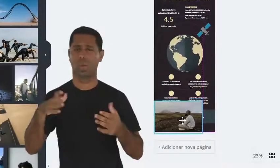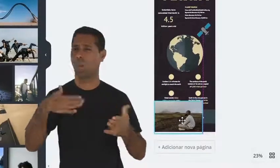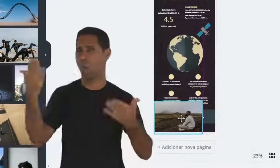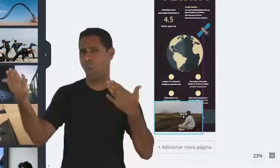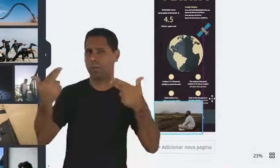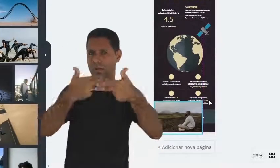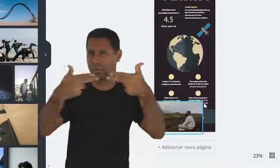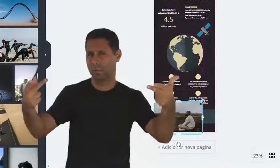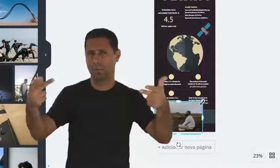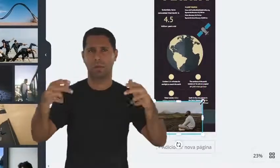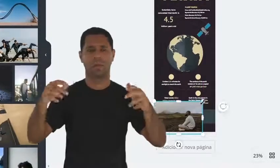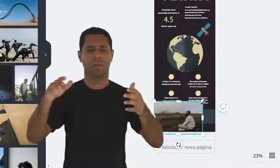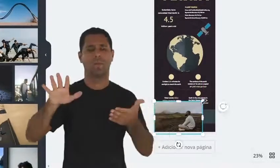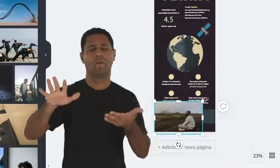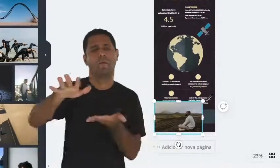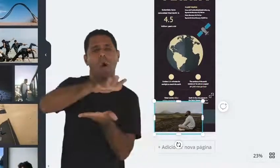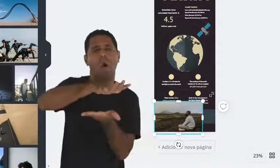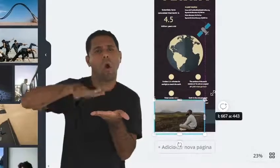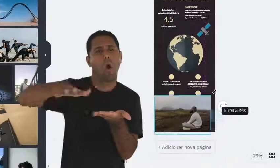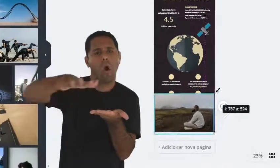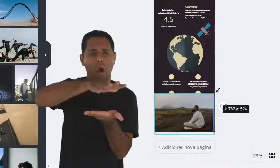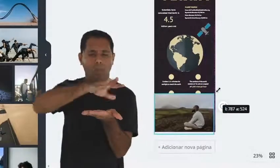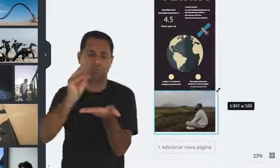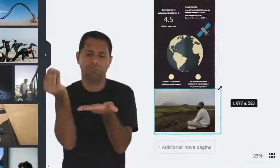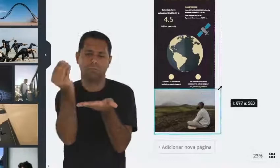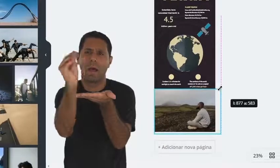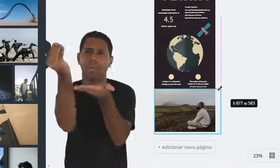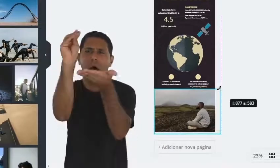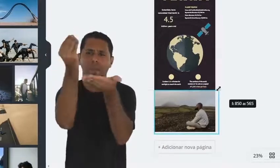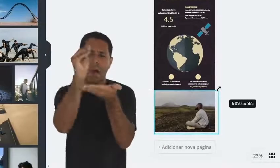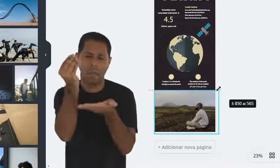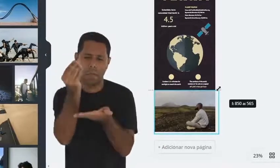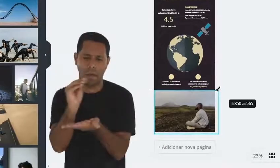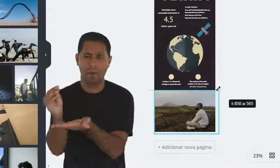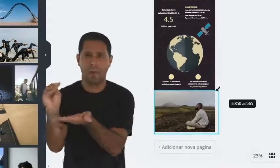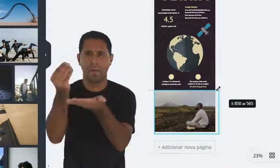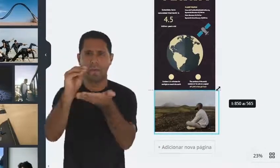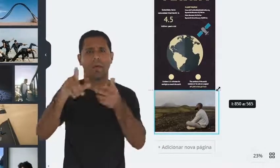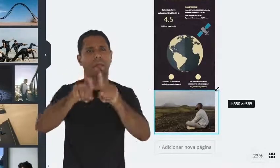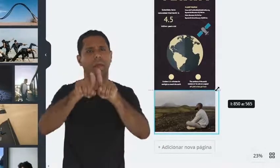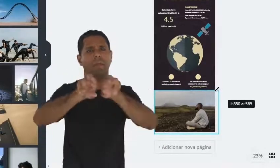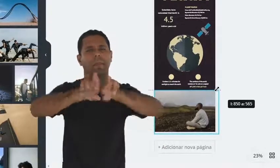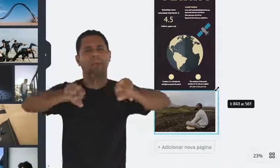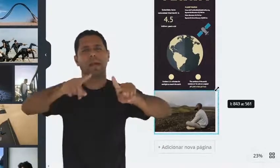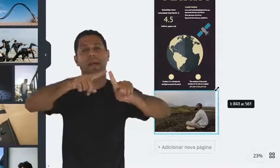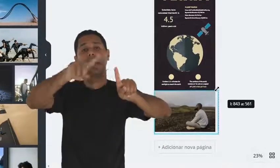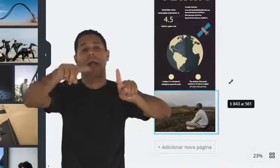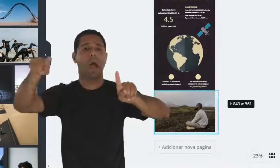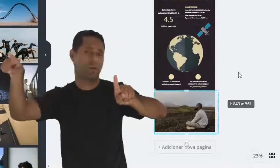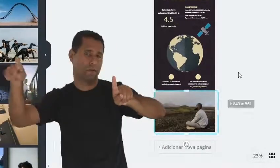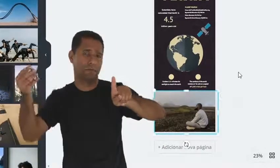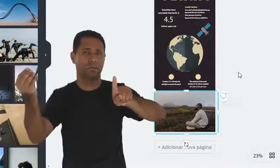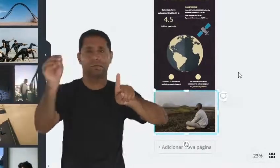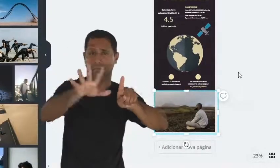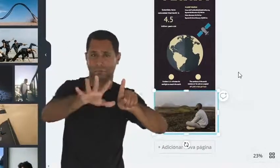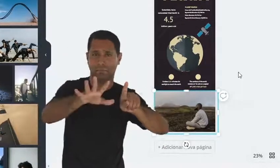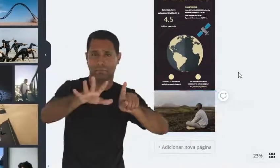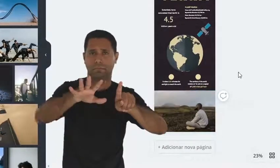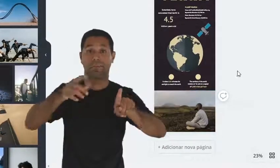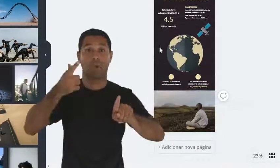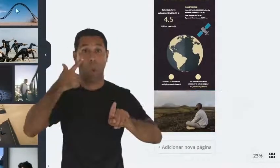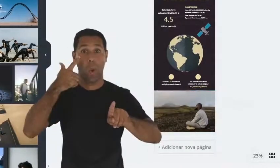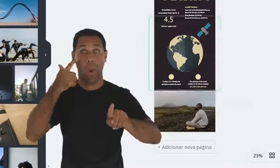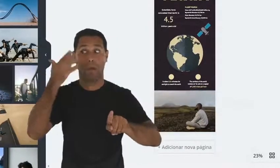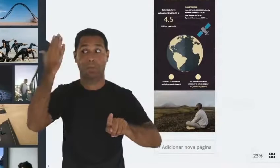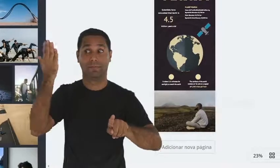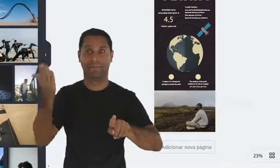eu posso incluir elementos, formas e vários outros elementos gráficos que estão disponíveis aqui para a gente.